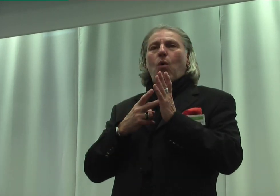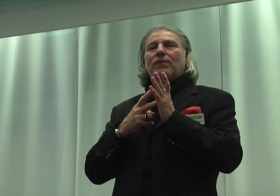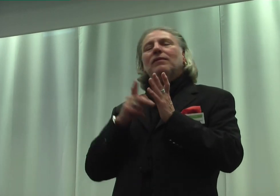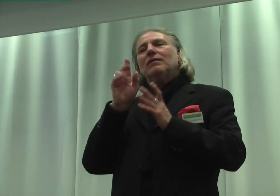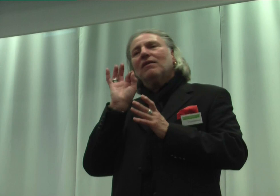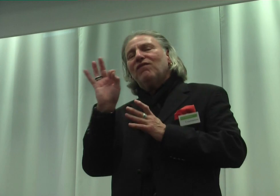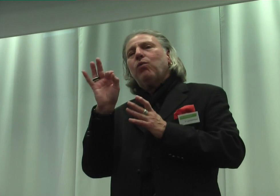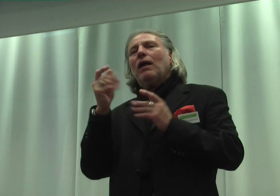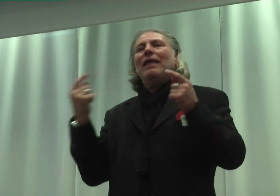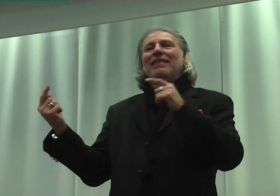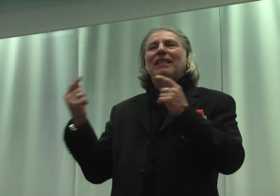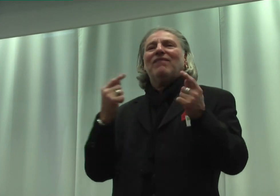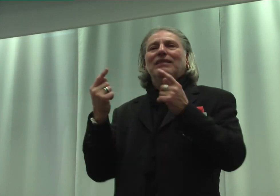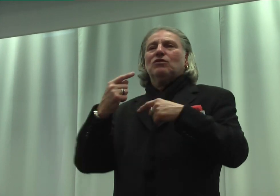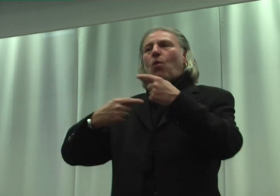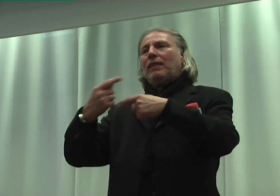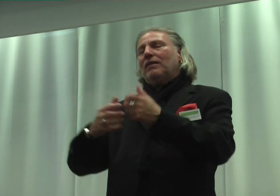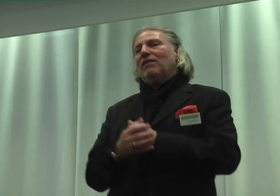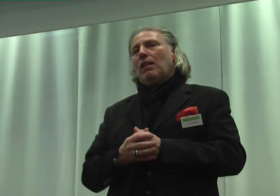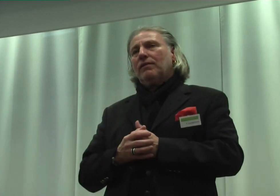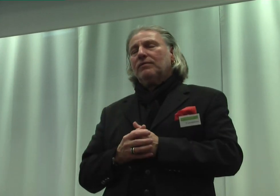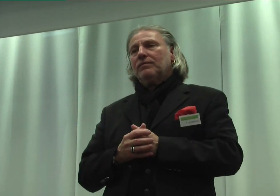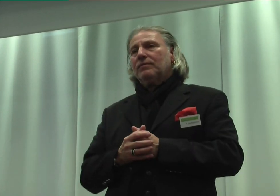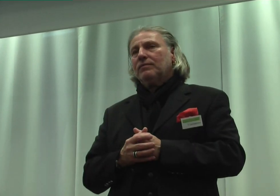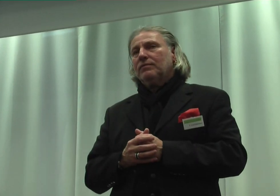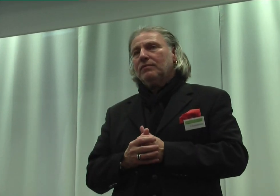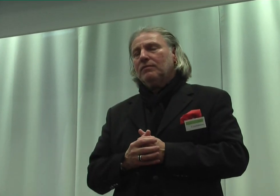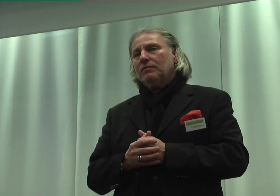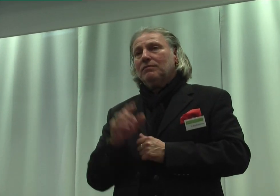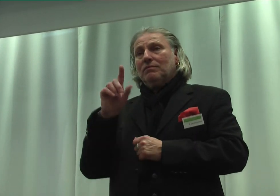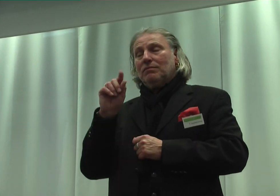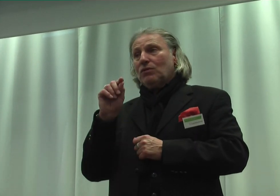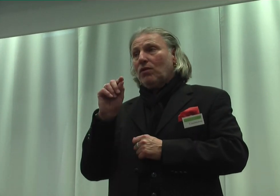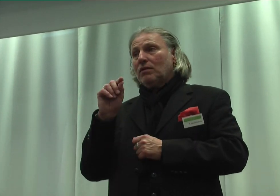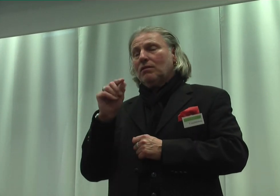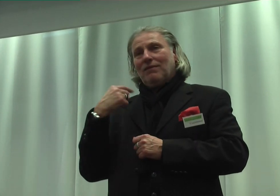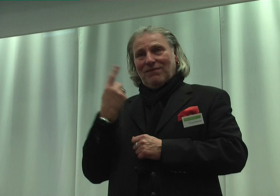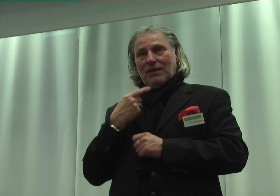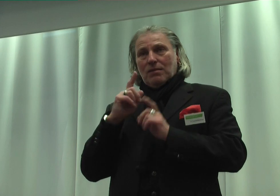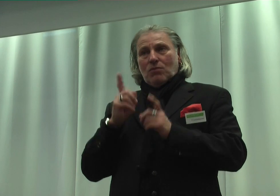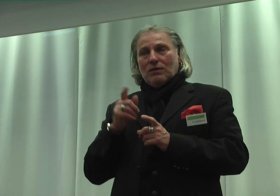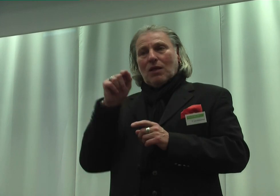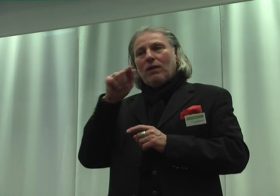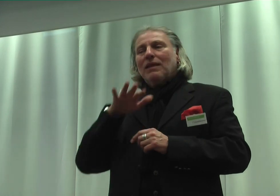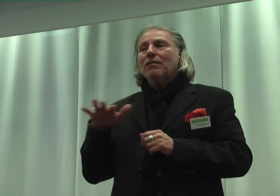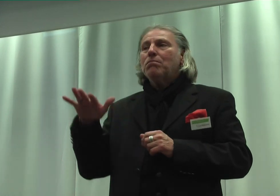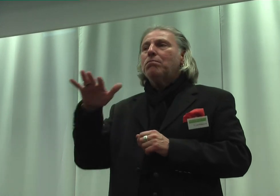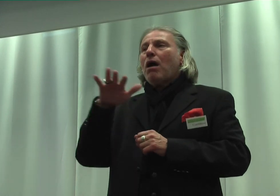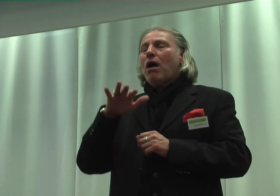Interventionen zu entwickeln. Das heißt, wir müssen auch in den Bereichen auch